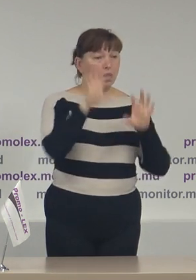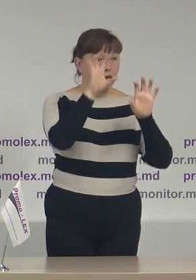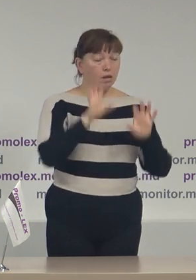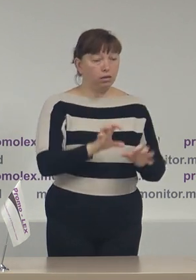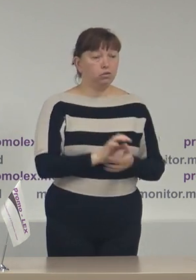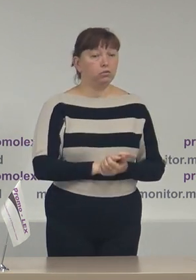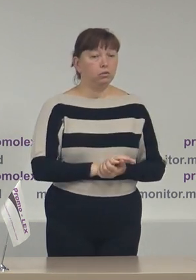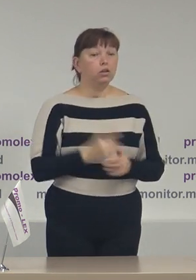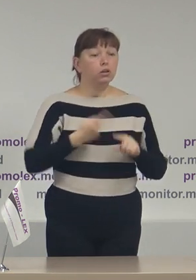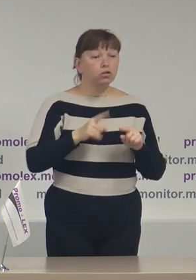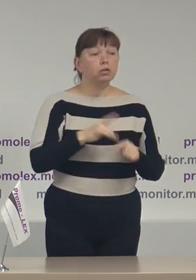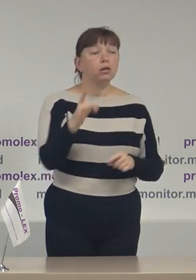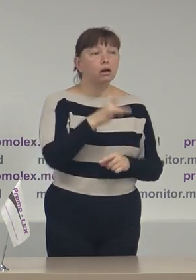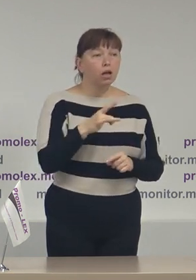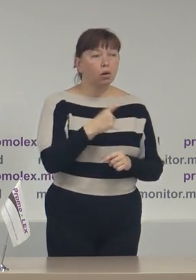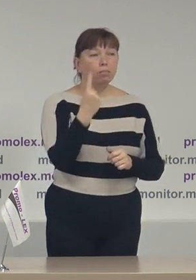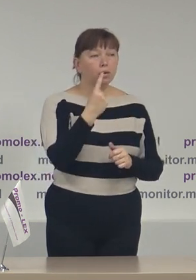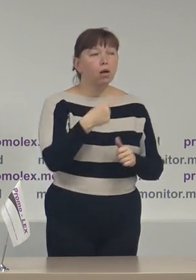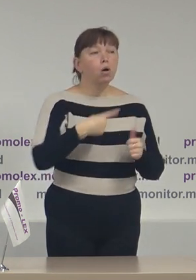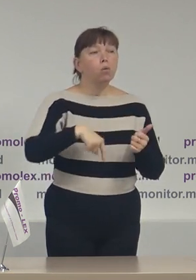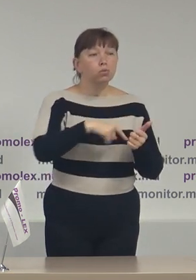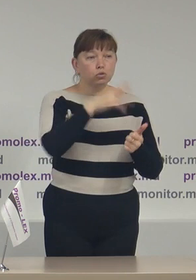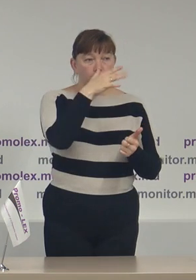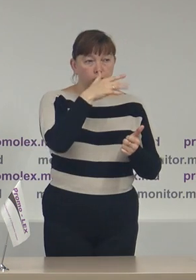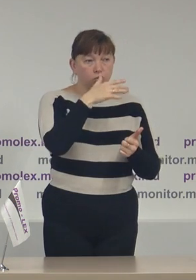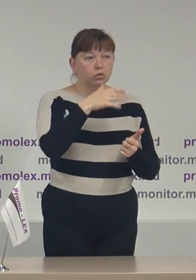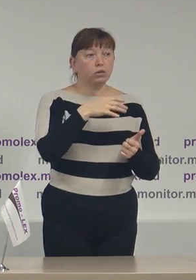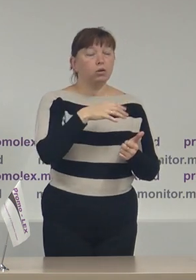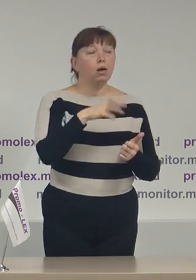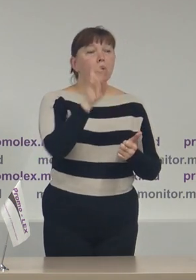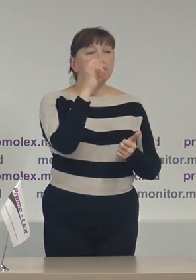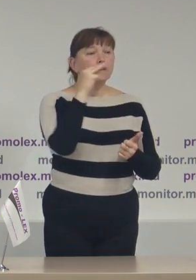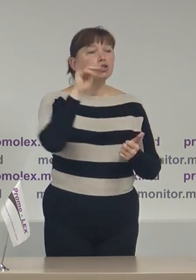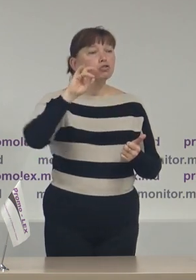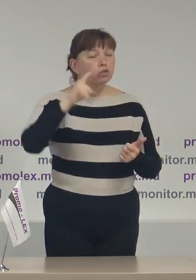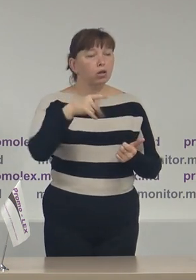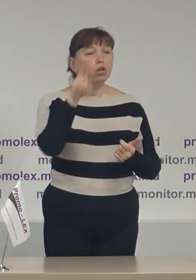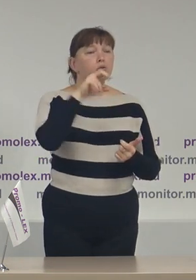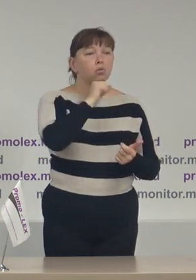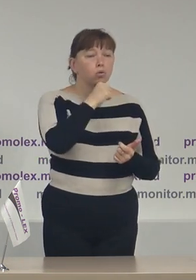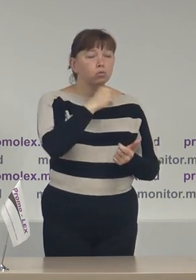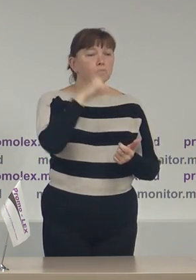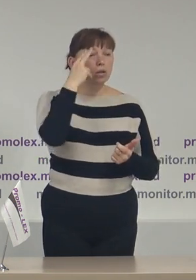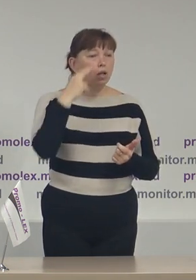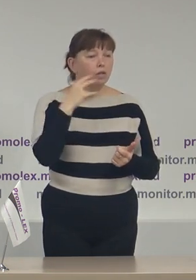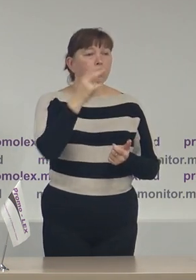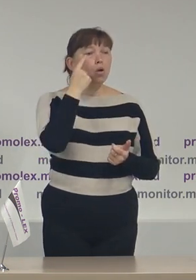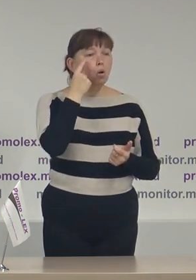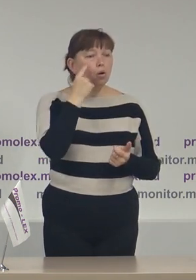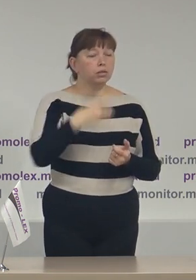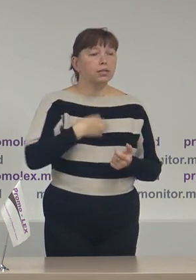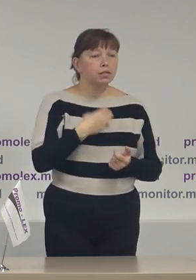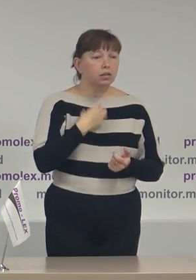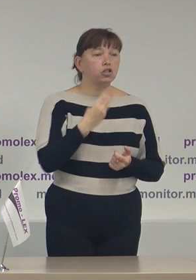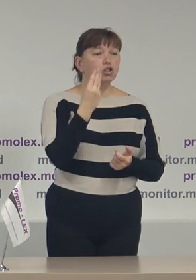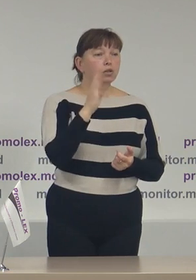aceste raioane sunt în primul rând municipiul Chișneu și raioanele Briceeni Dondușeni Hâncești Ieloveni Ocniță Strășeni